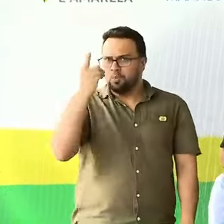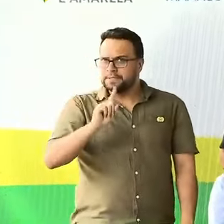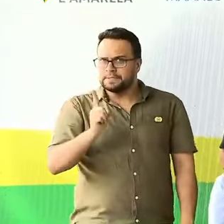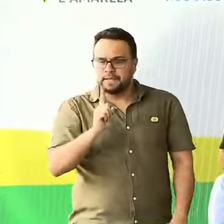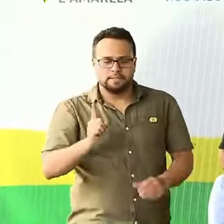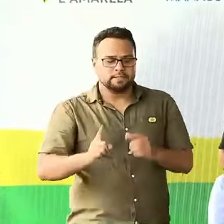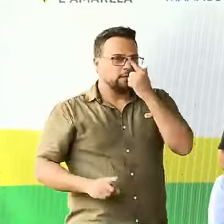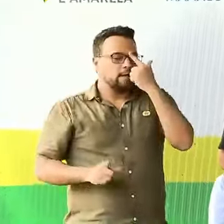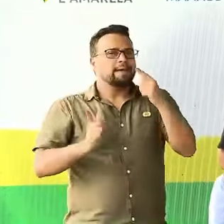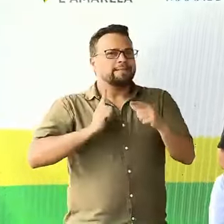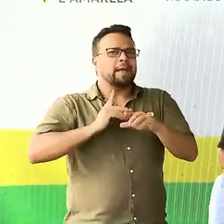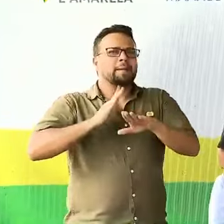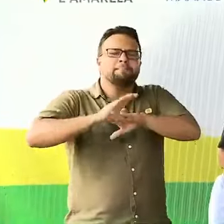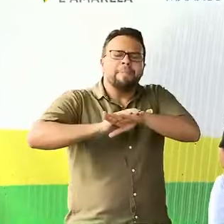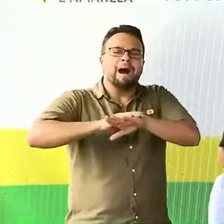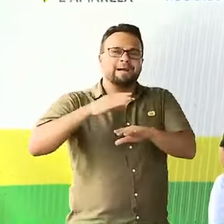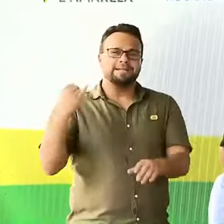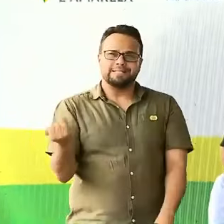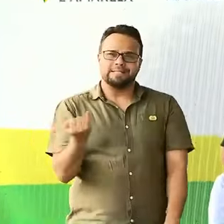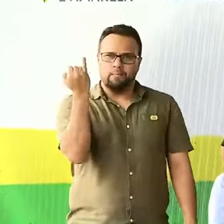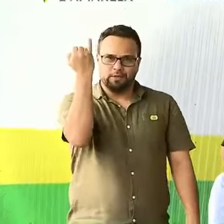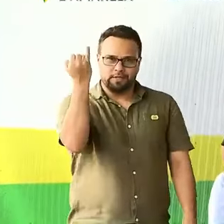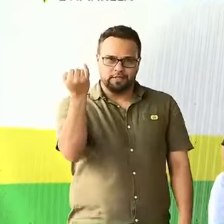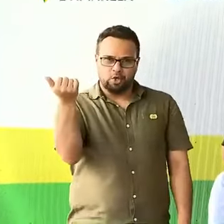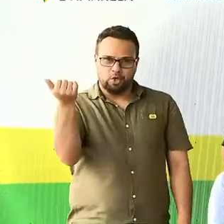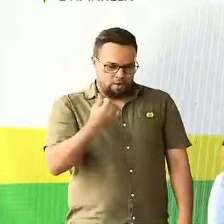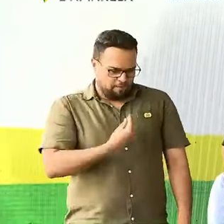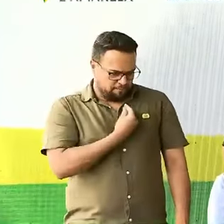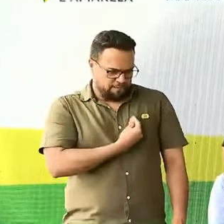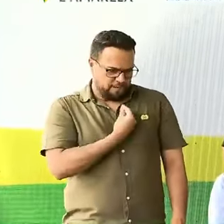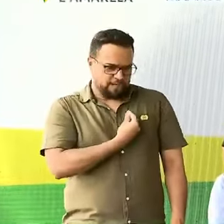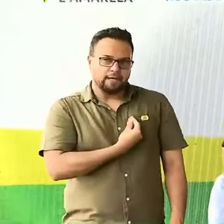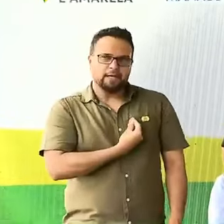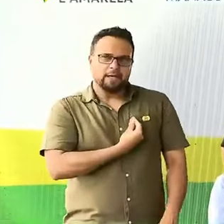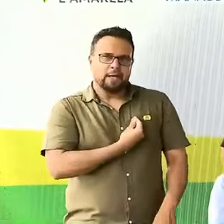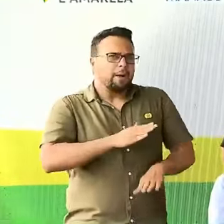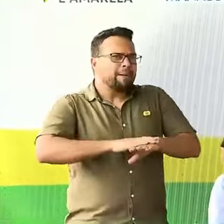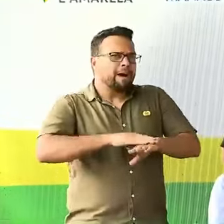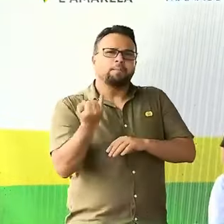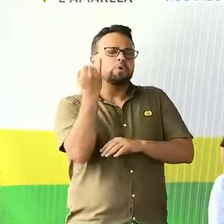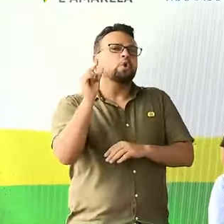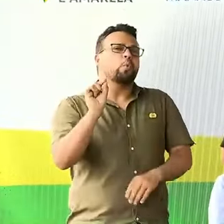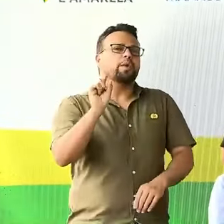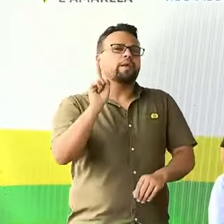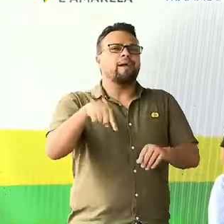Tem algo mais importante que a nossa própria vida. É a nossa liberdade.